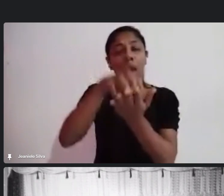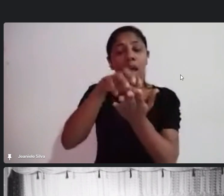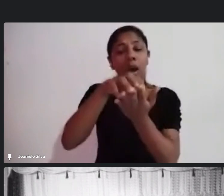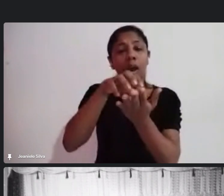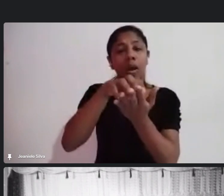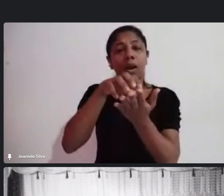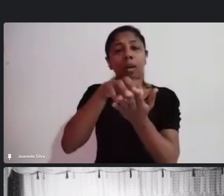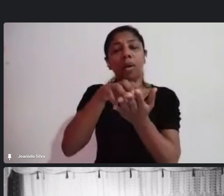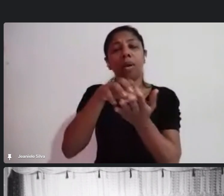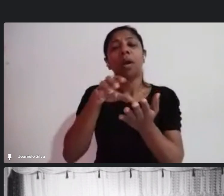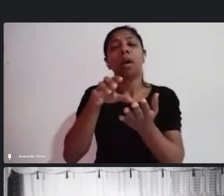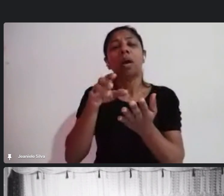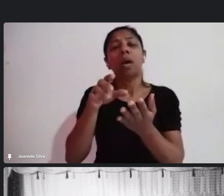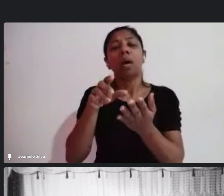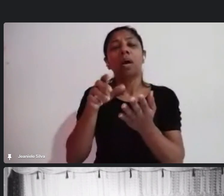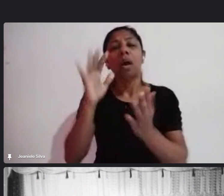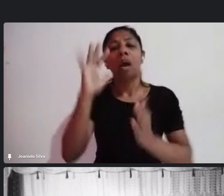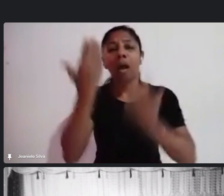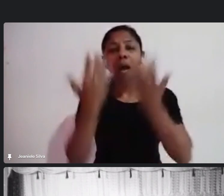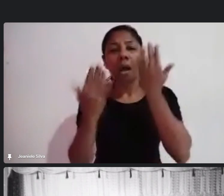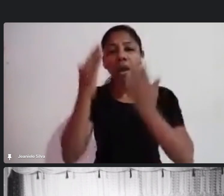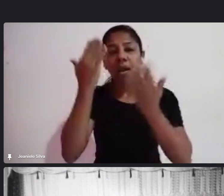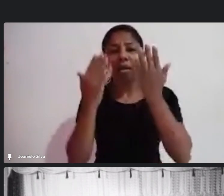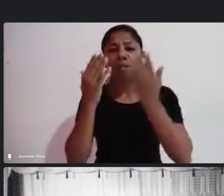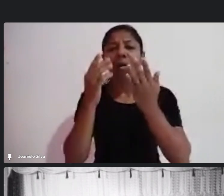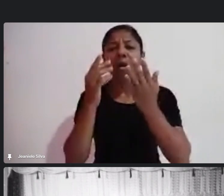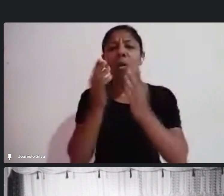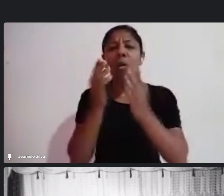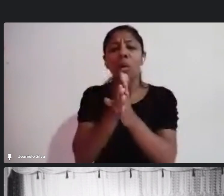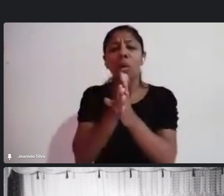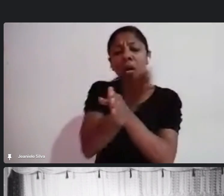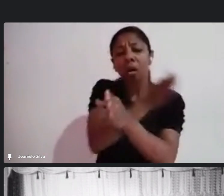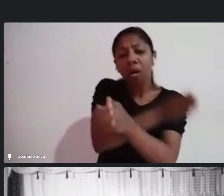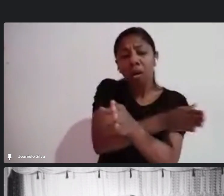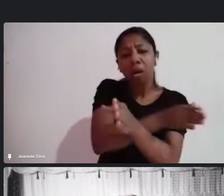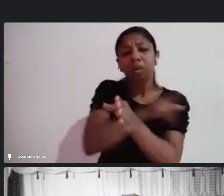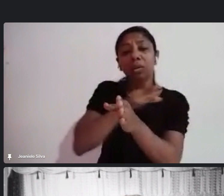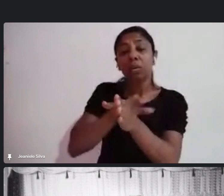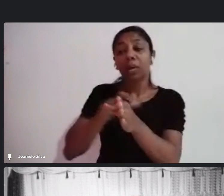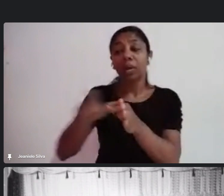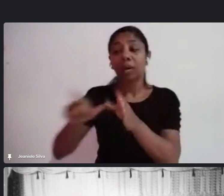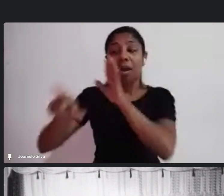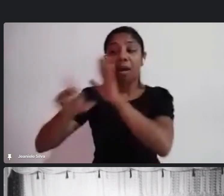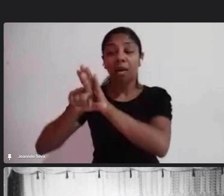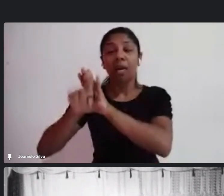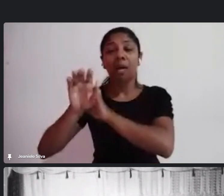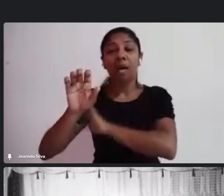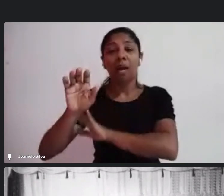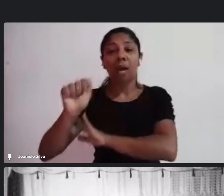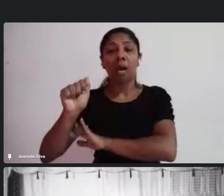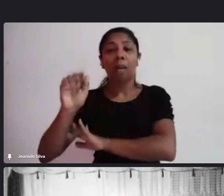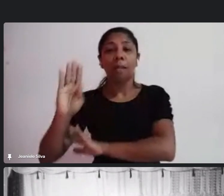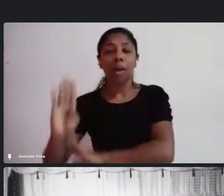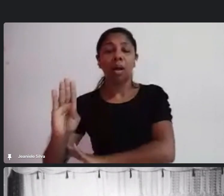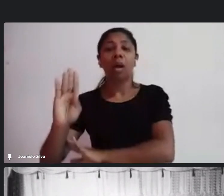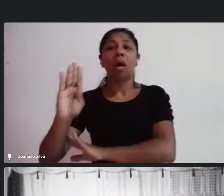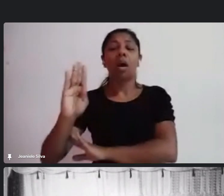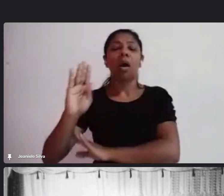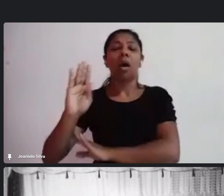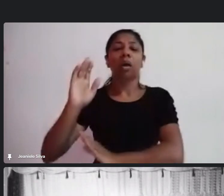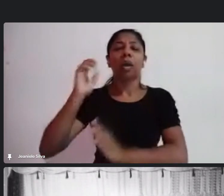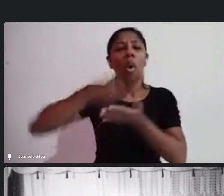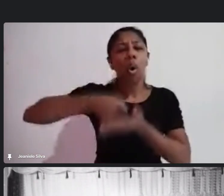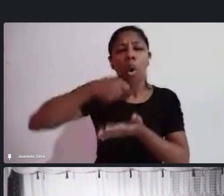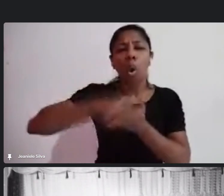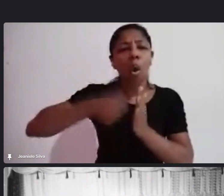antes da Lei Aldeblanc. Havia uma cobrança sobre nós do governo do Estado, de